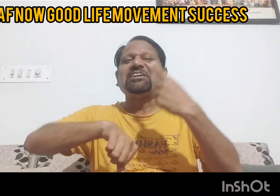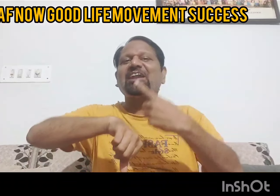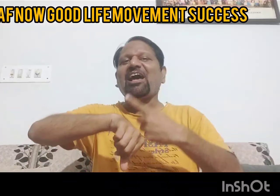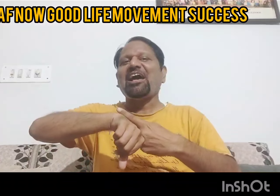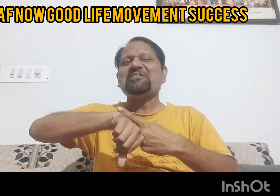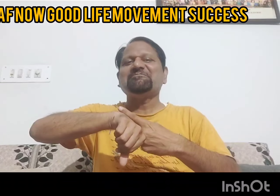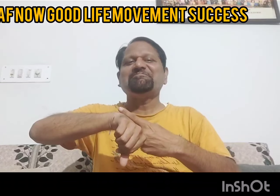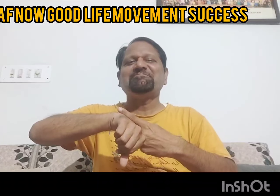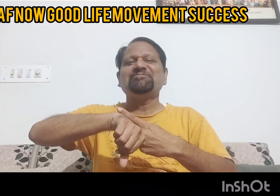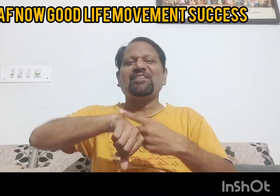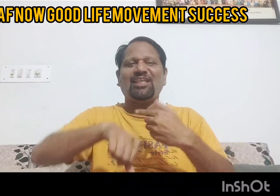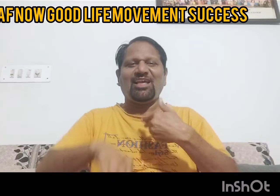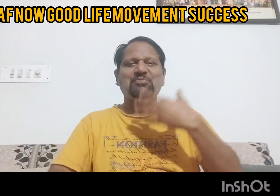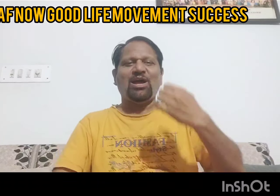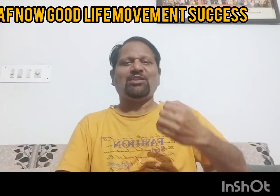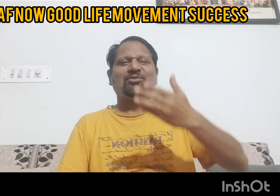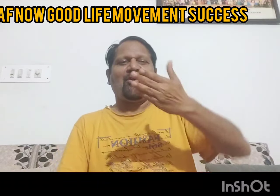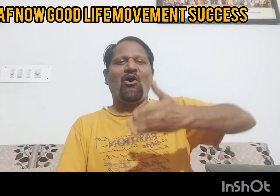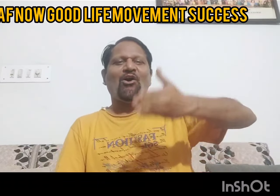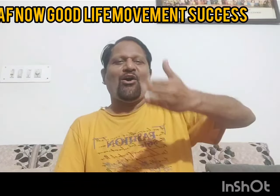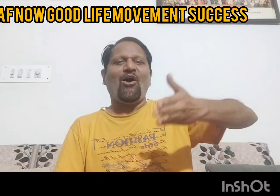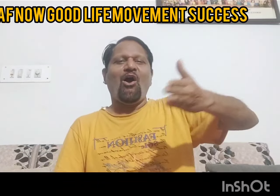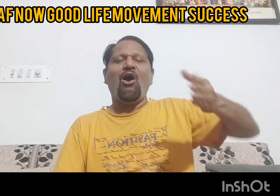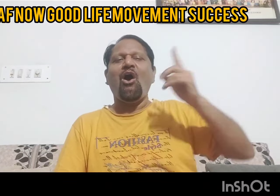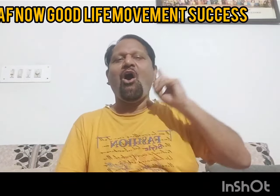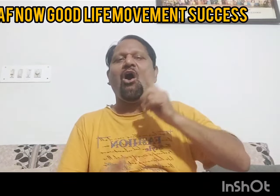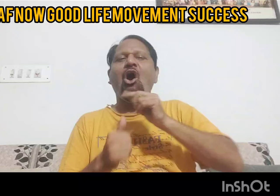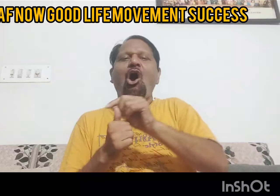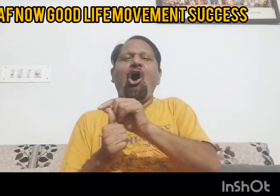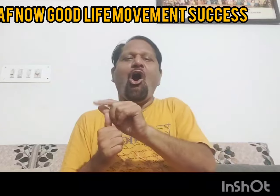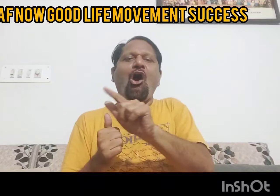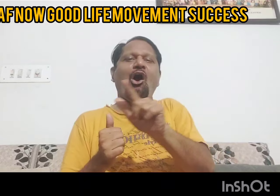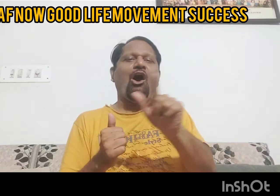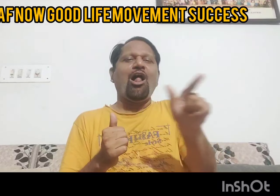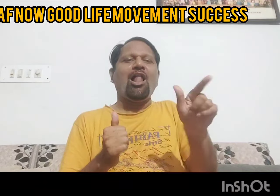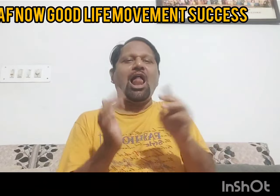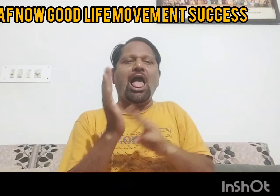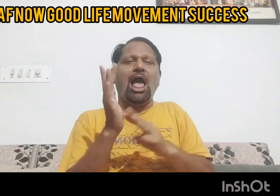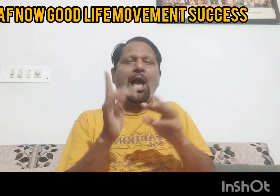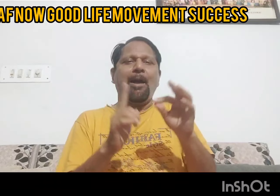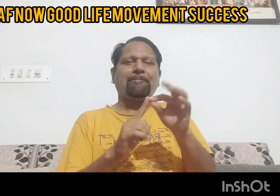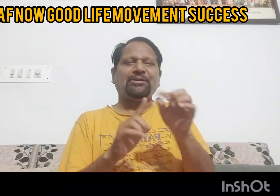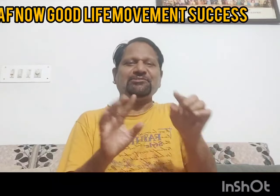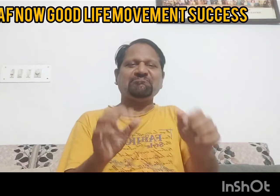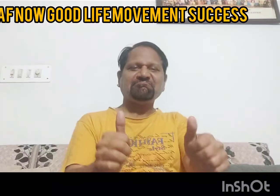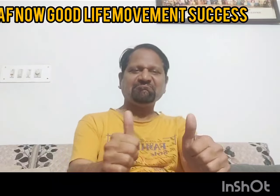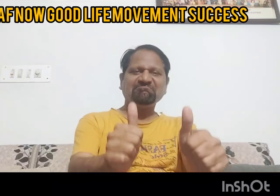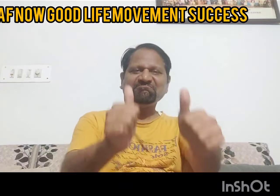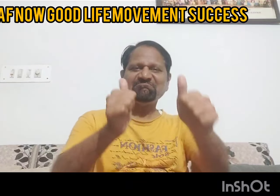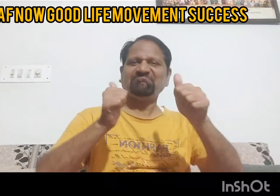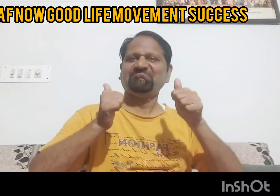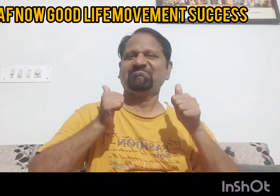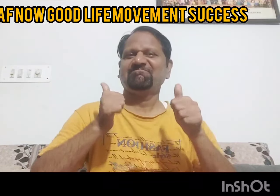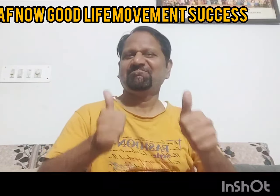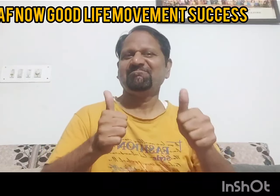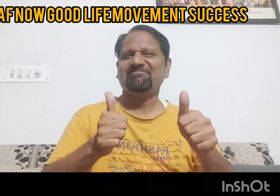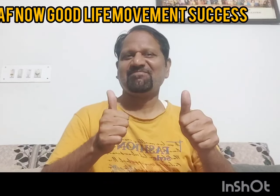और ये बहुत सालों के वाद में बधाई देता हूँ सारे मद्प्रदेश के सबी दिव्यांग जनों को और मुख्बदिर